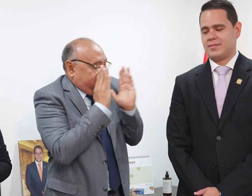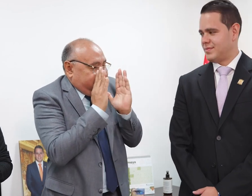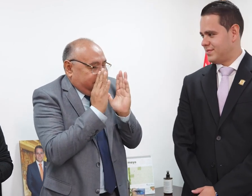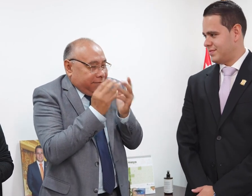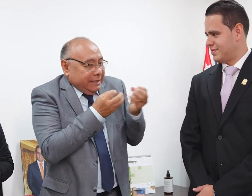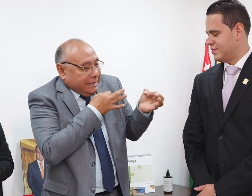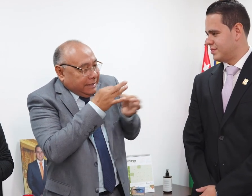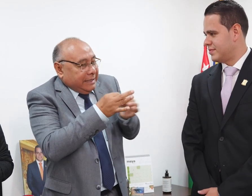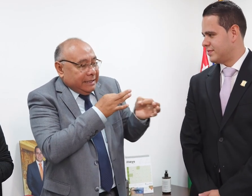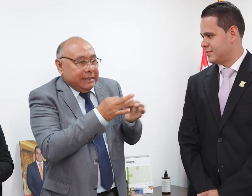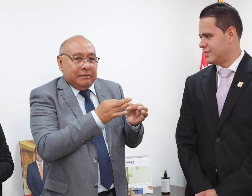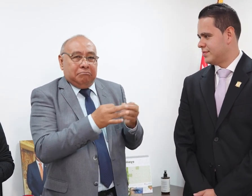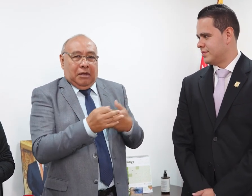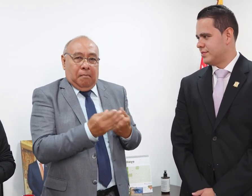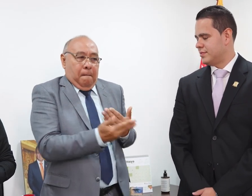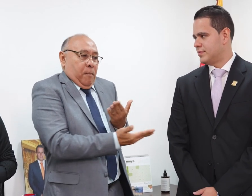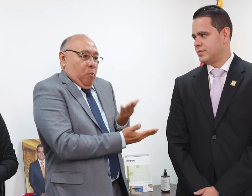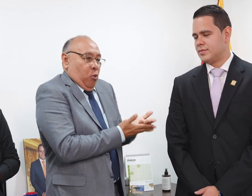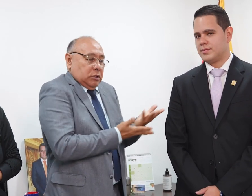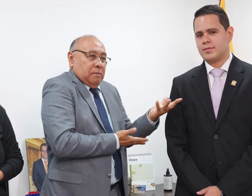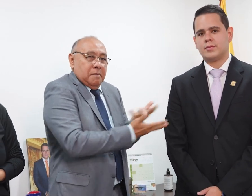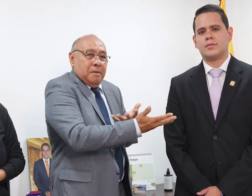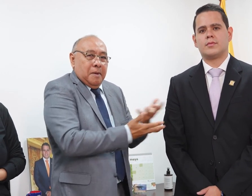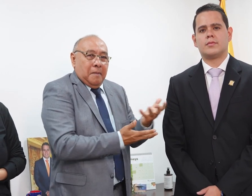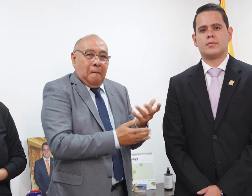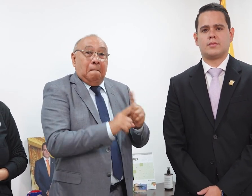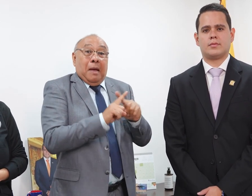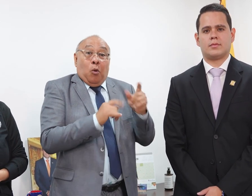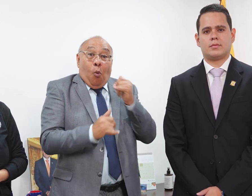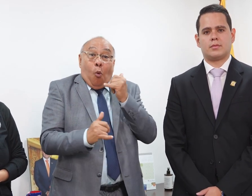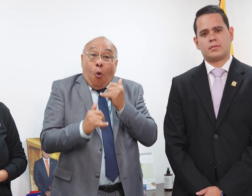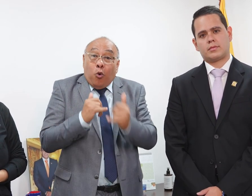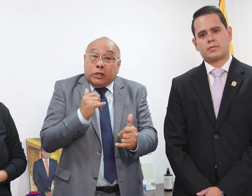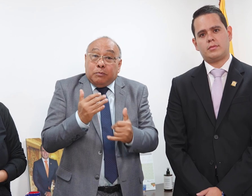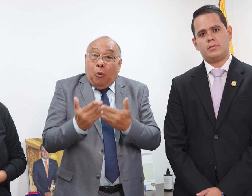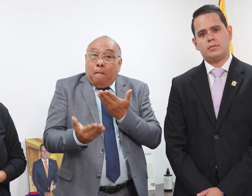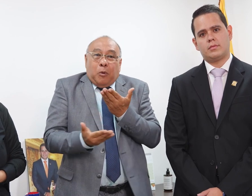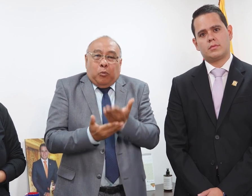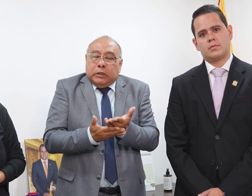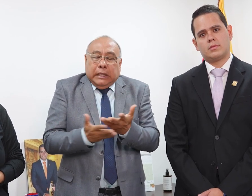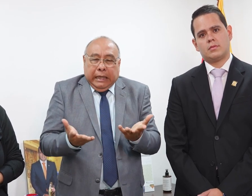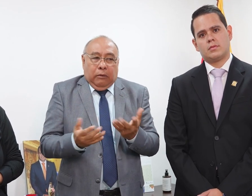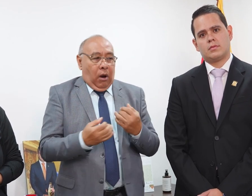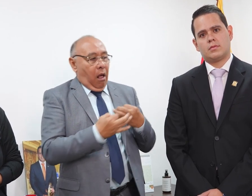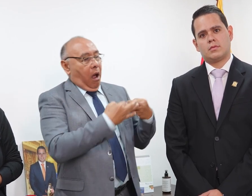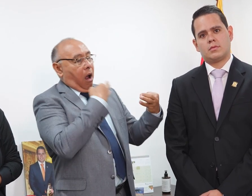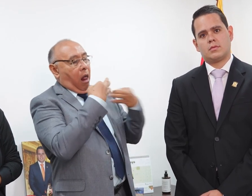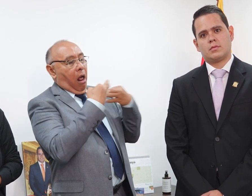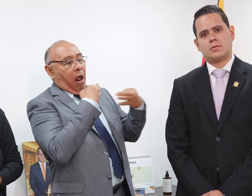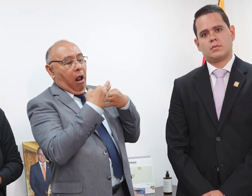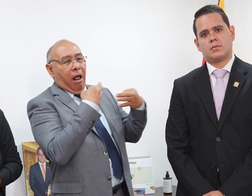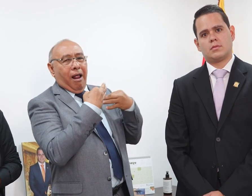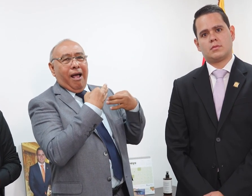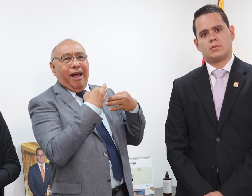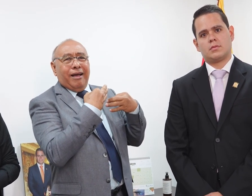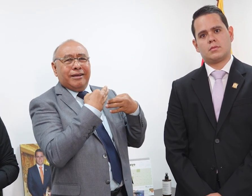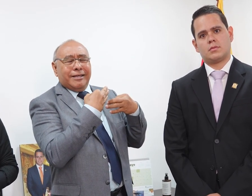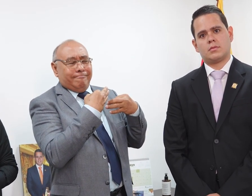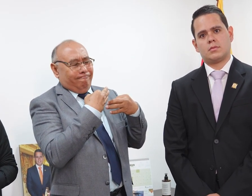propuestas. La última propuesta surgió de la explicación que nos dio y vimos que lo mejor es hacerle la